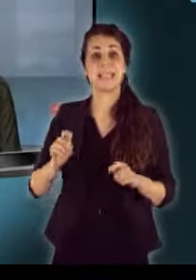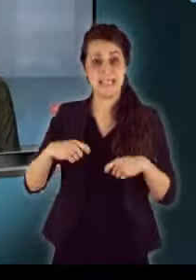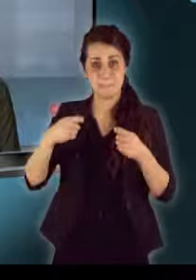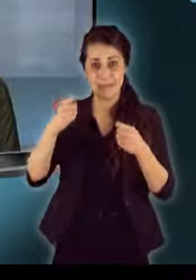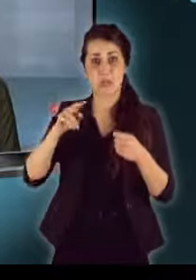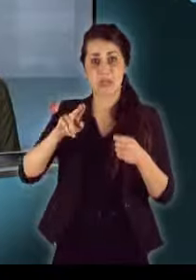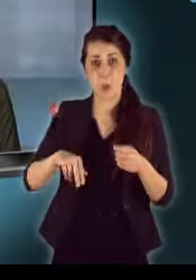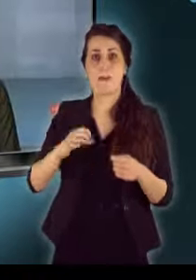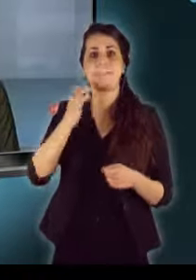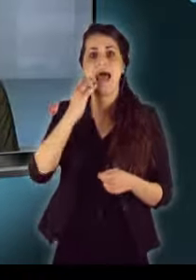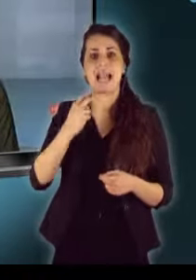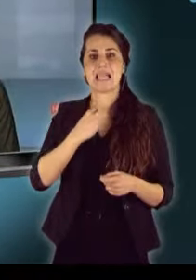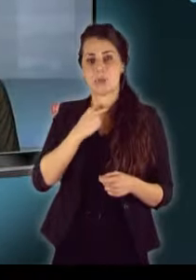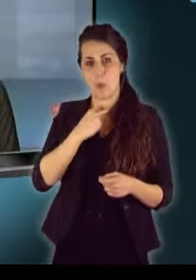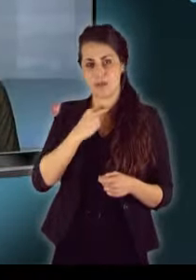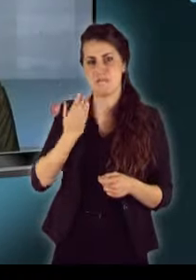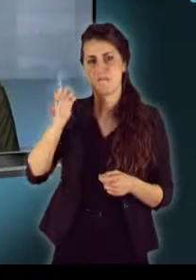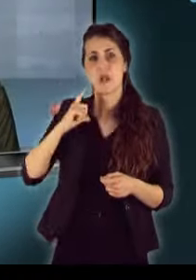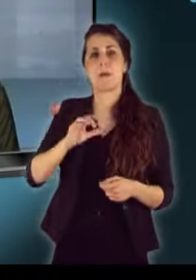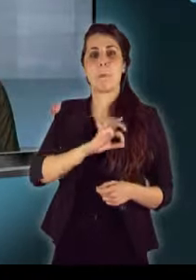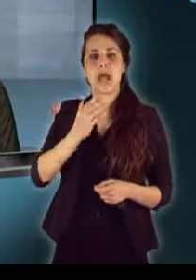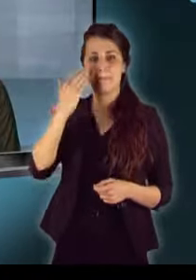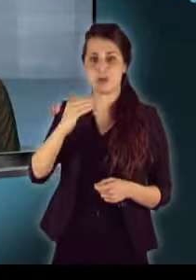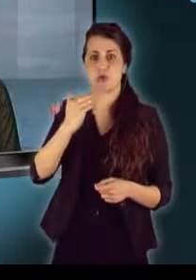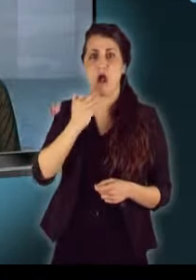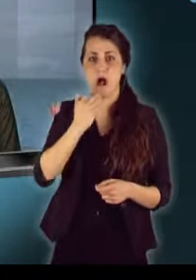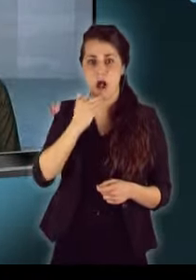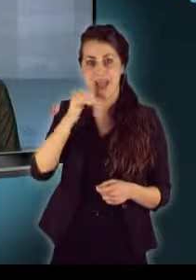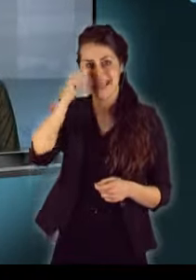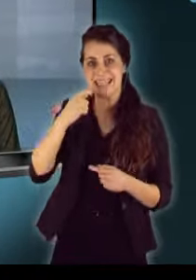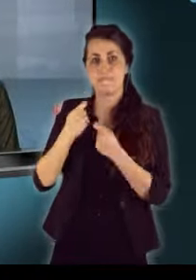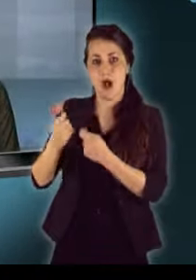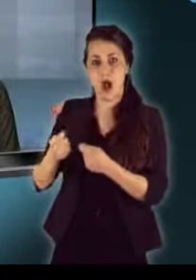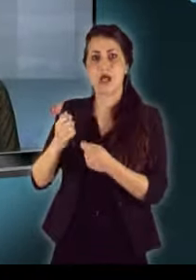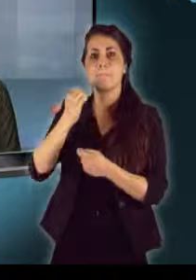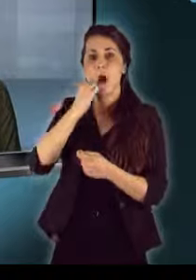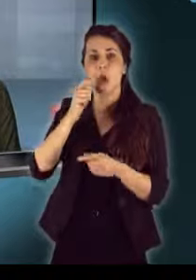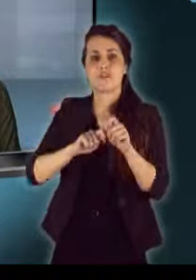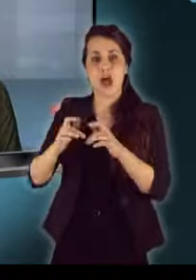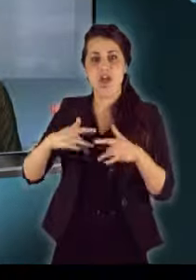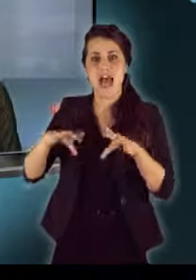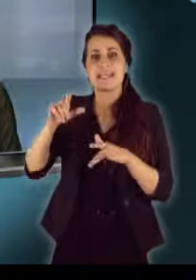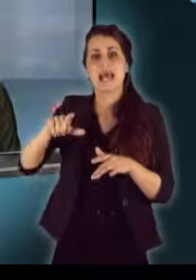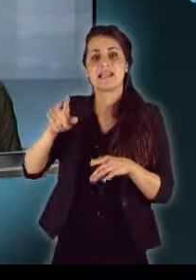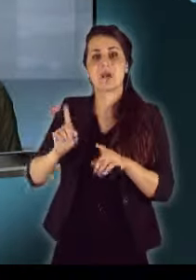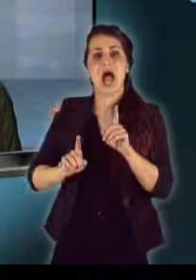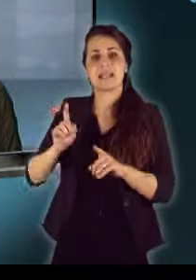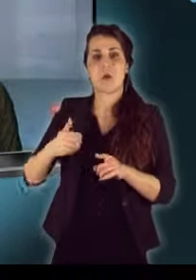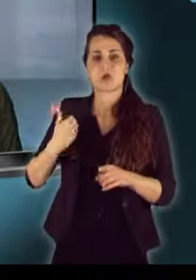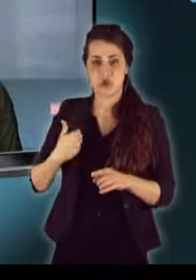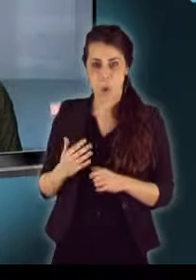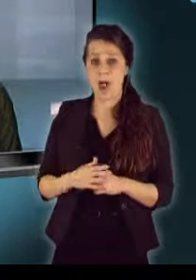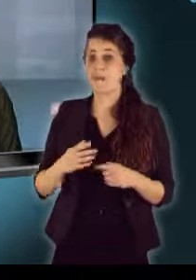Építetőjéről, Bernádi György egykori polgármesterről nevezheti el a Marosvásárhelyi 2-es számú általános iskolát. A